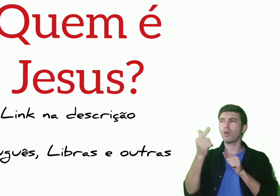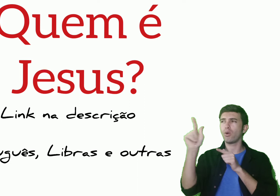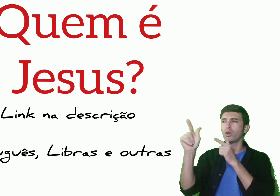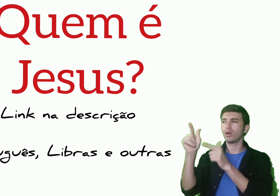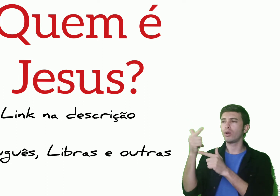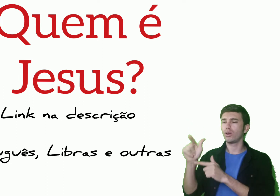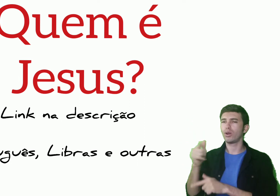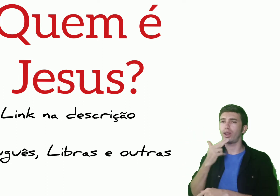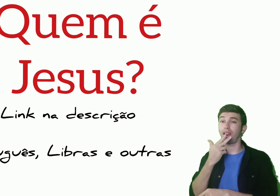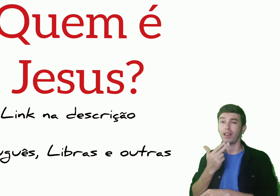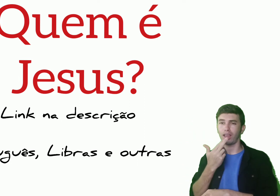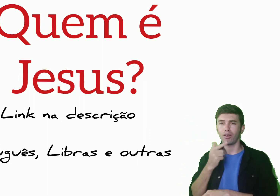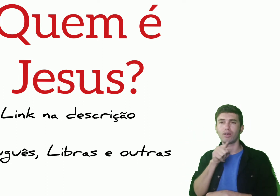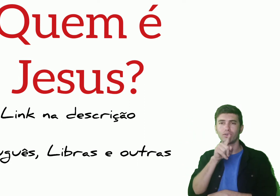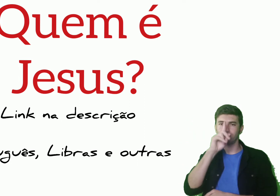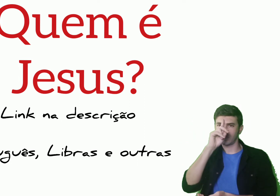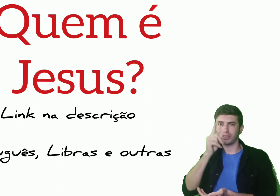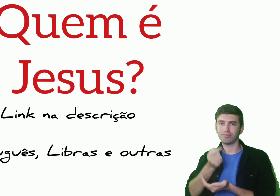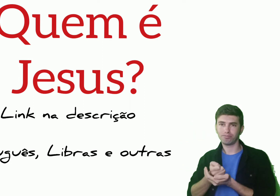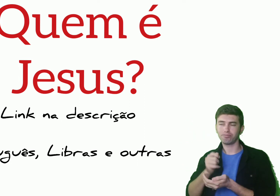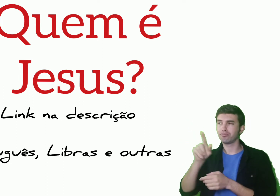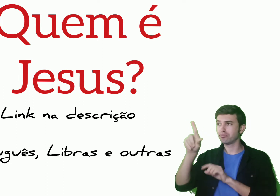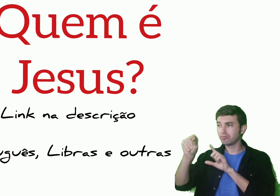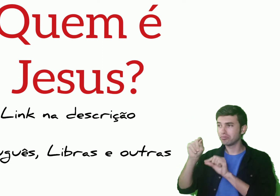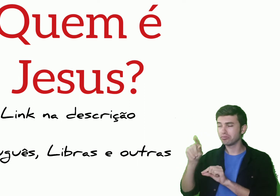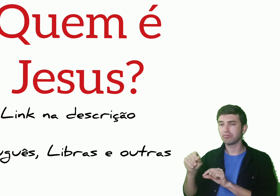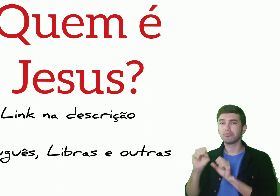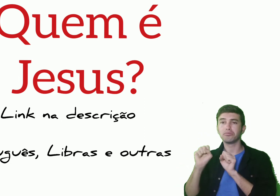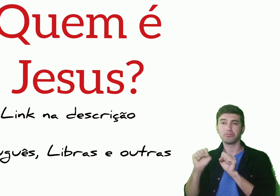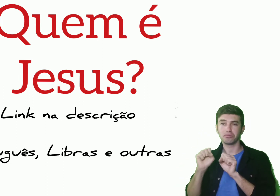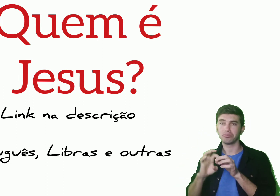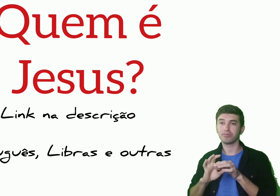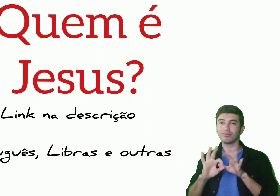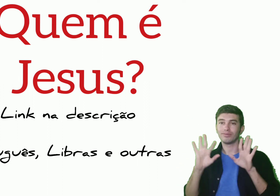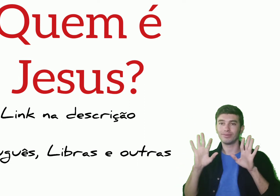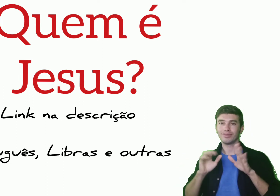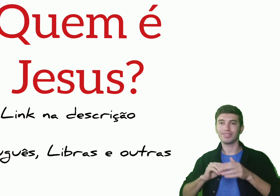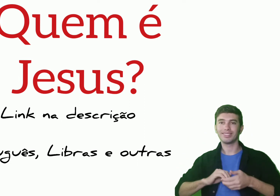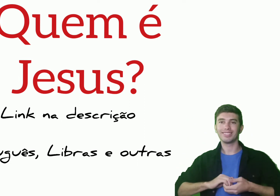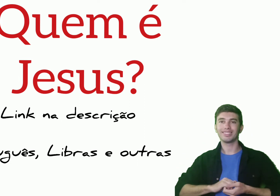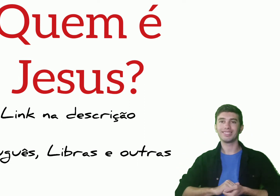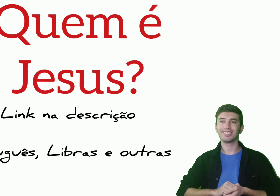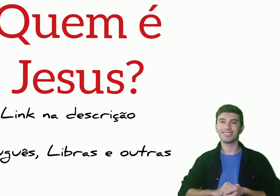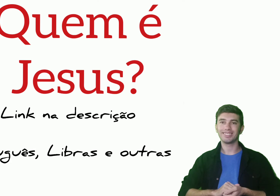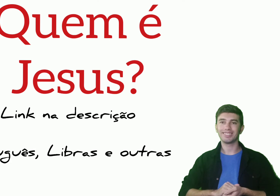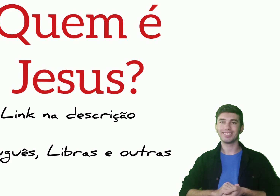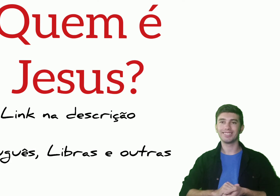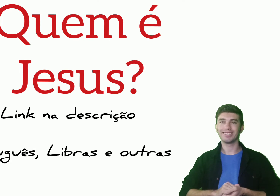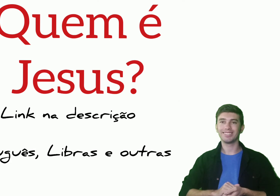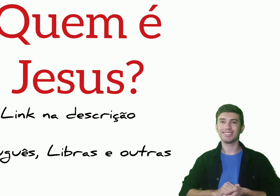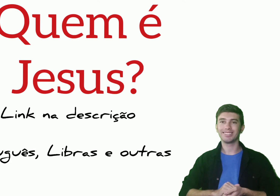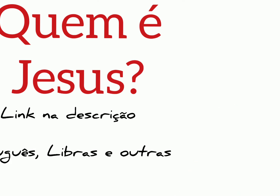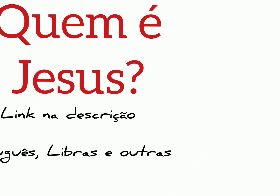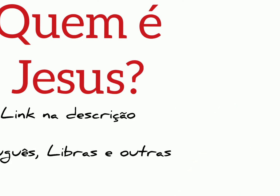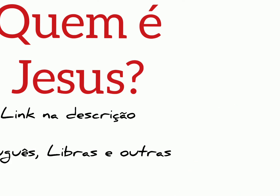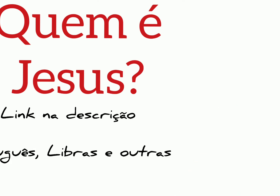também o link em libras. Mas, dentro do site, você tem a opção de escolher o idioma, e são mais de 300